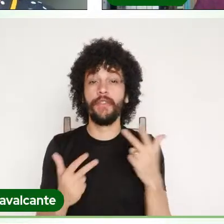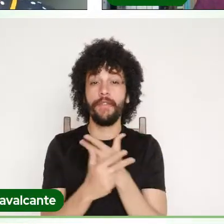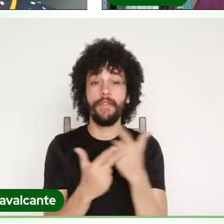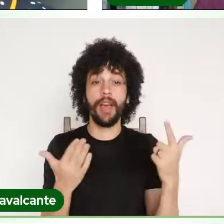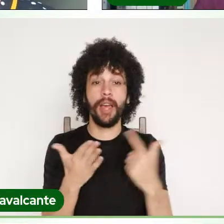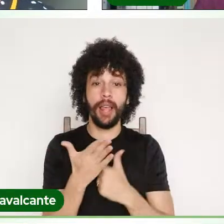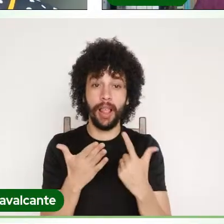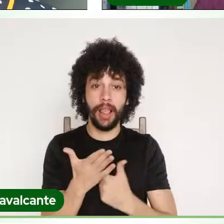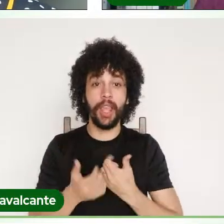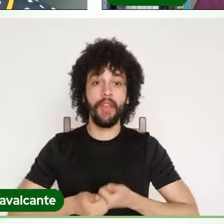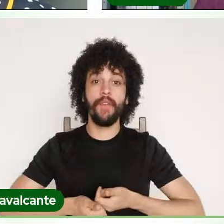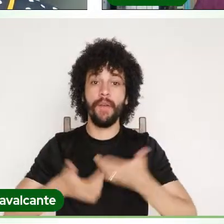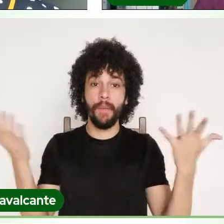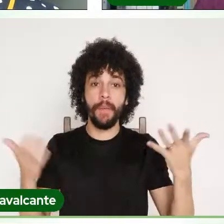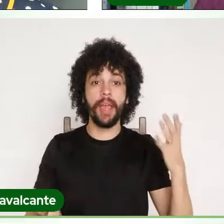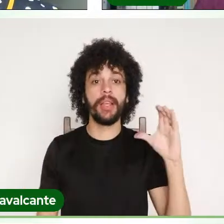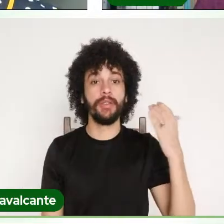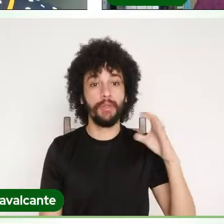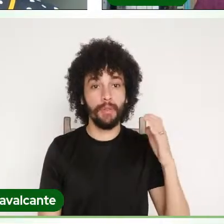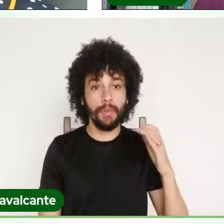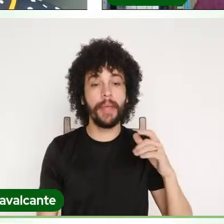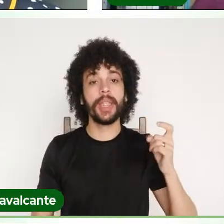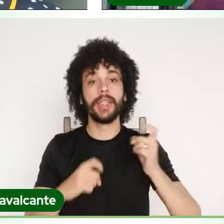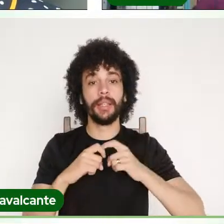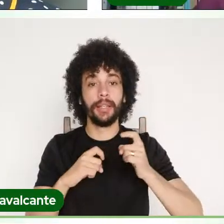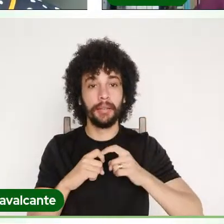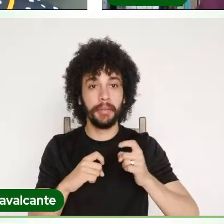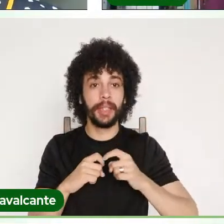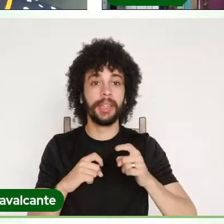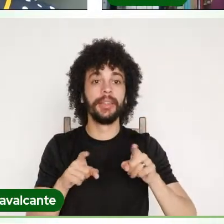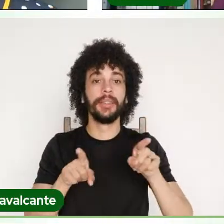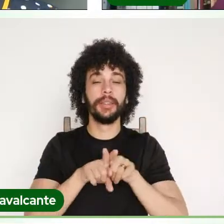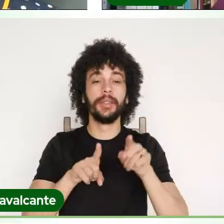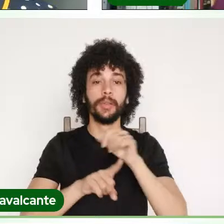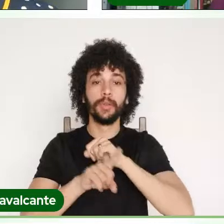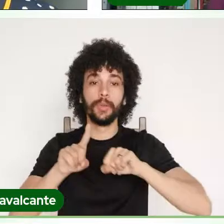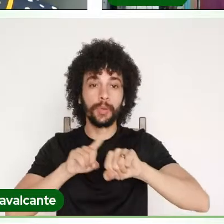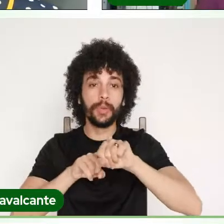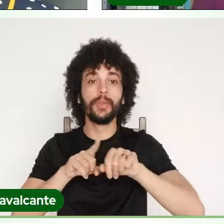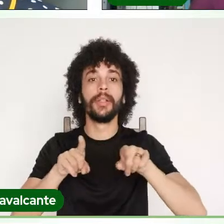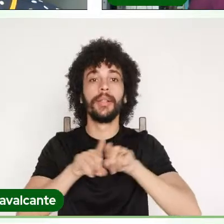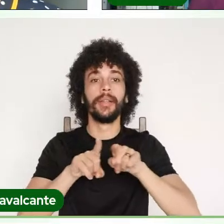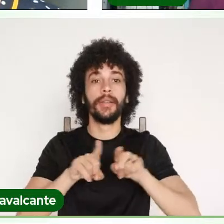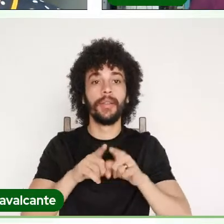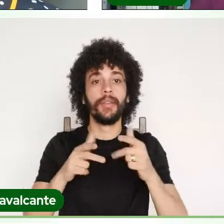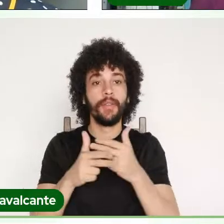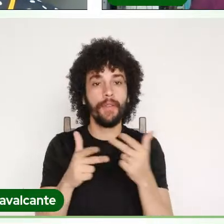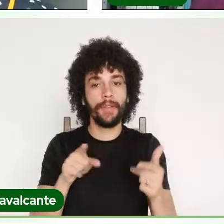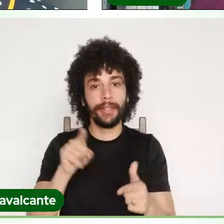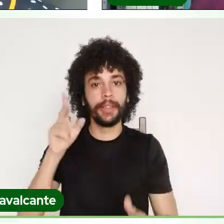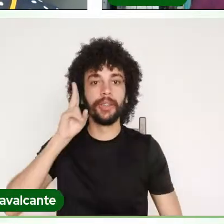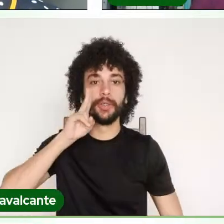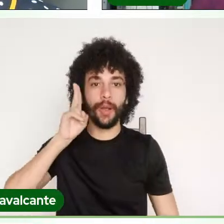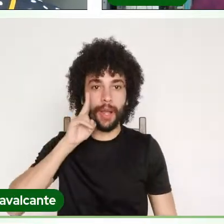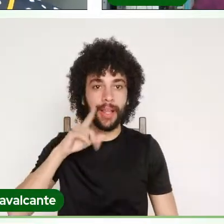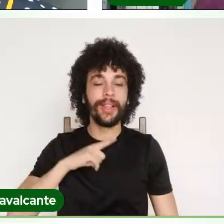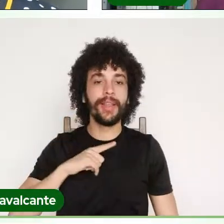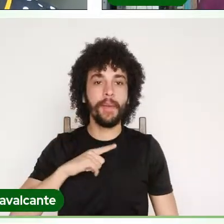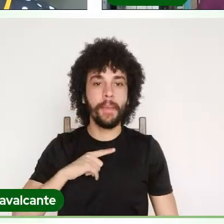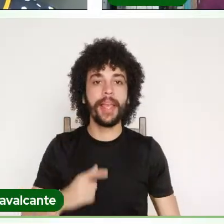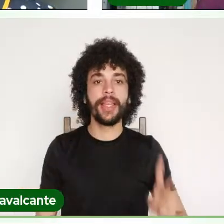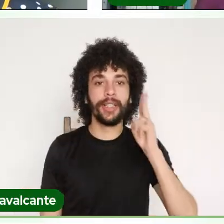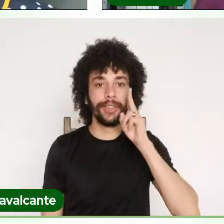sobre ciência, medicina, sociedade, tem vários, você como historiador, vários livros sobre a história da